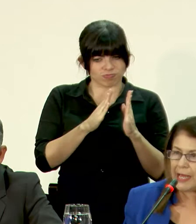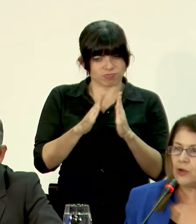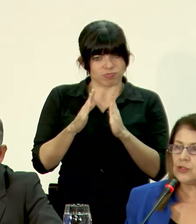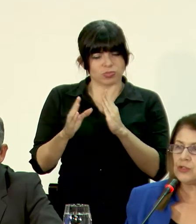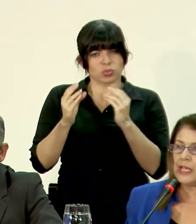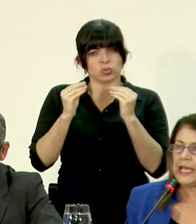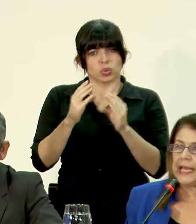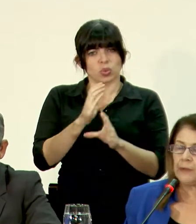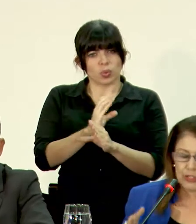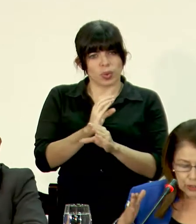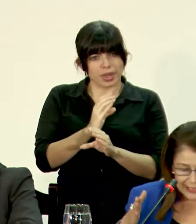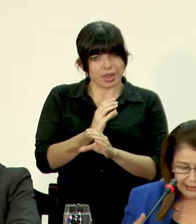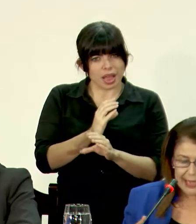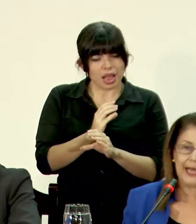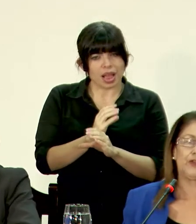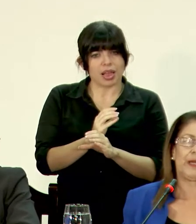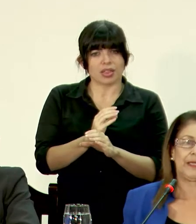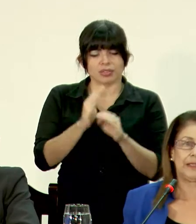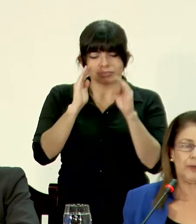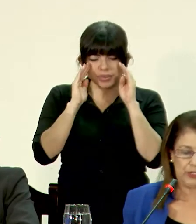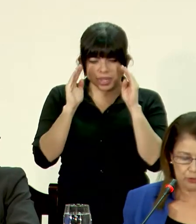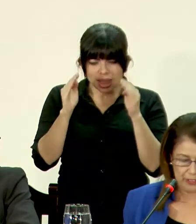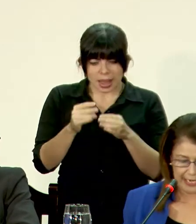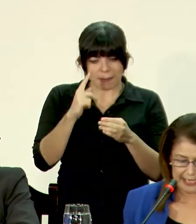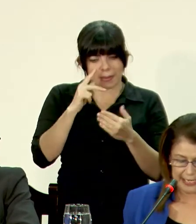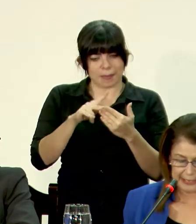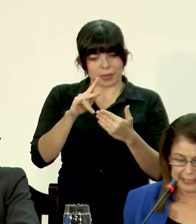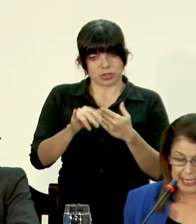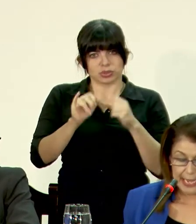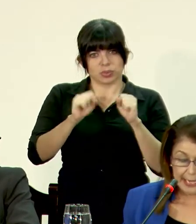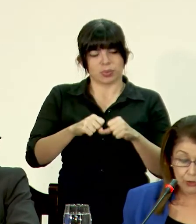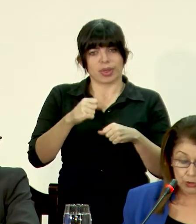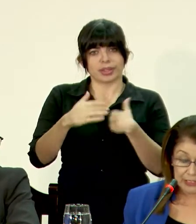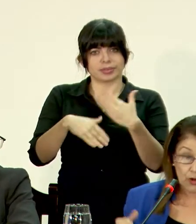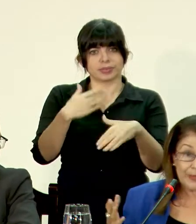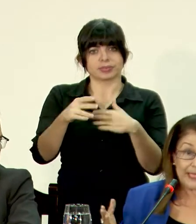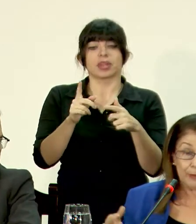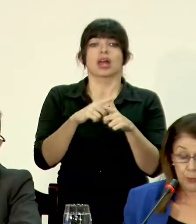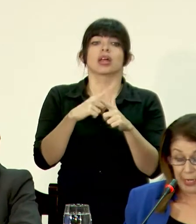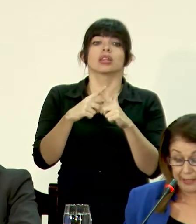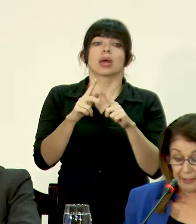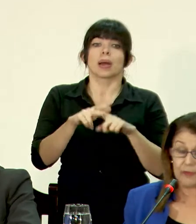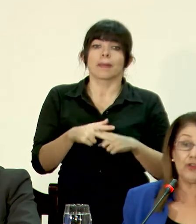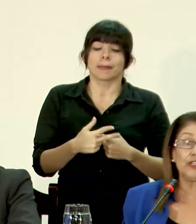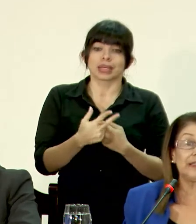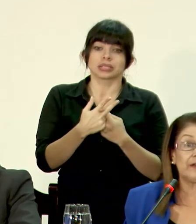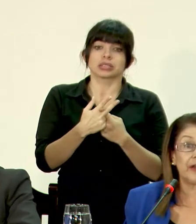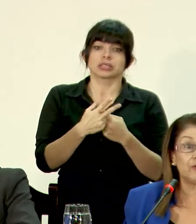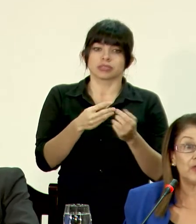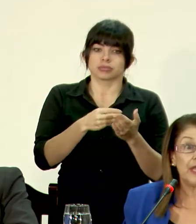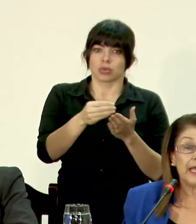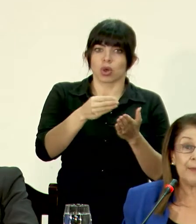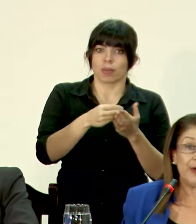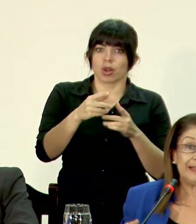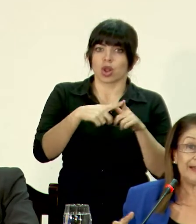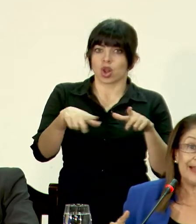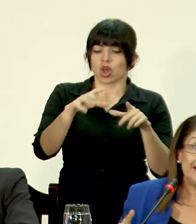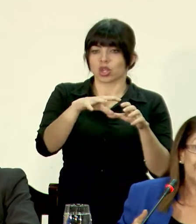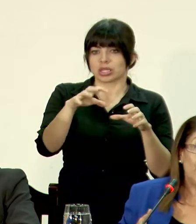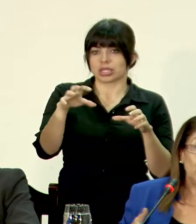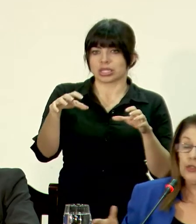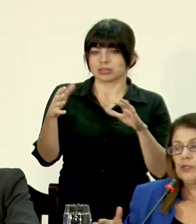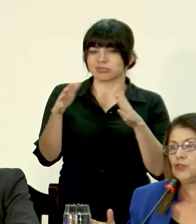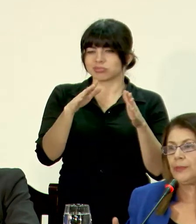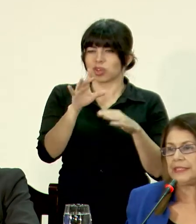hemos sido cuidadosos, hemos sido dedicados para que este proyecto salga adelante. Entonces, comenzamos por la adquisición de terrenos, que puede